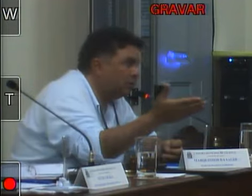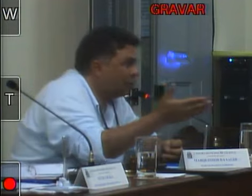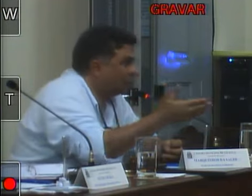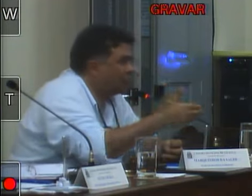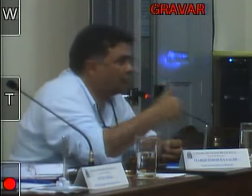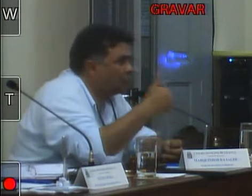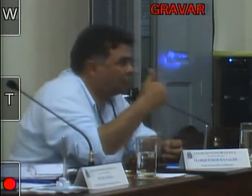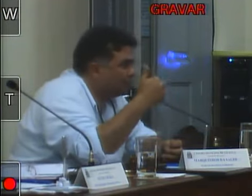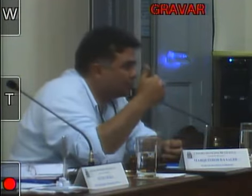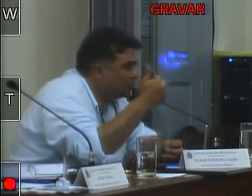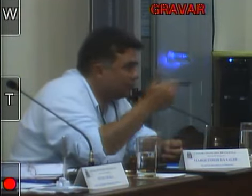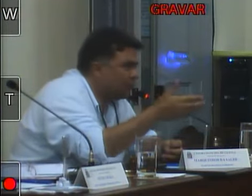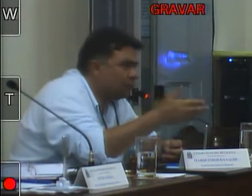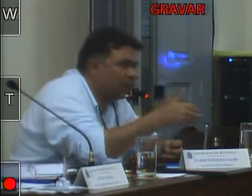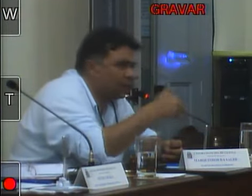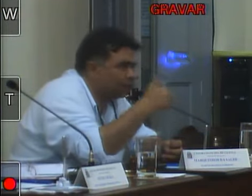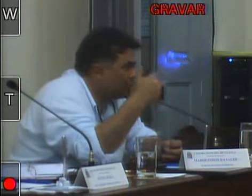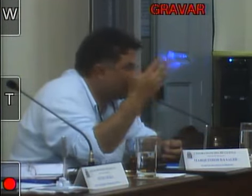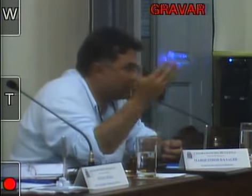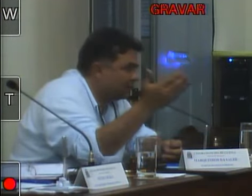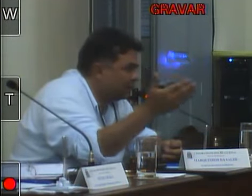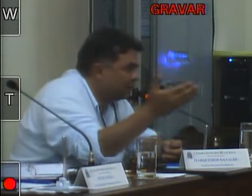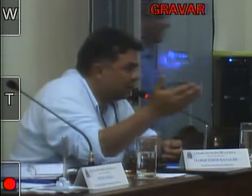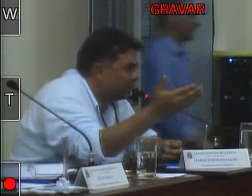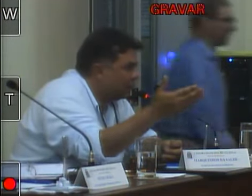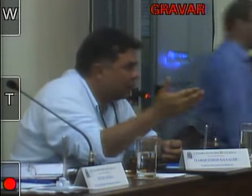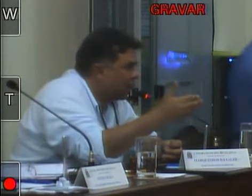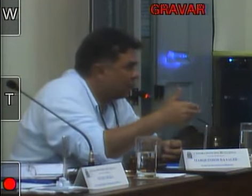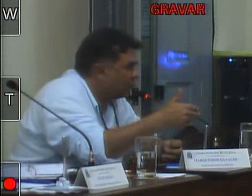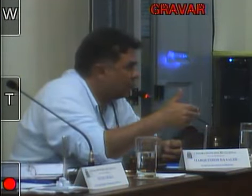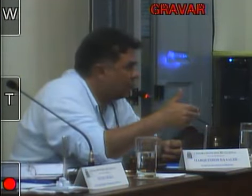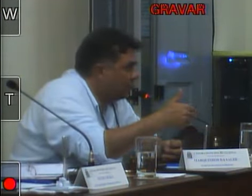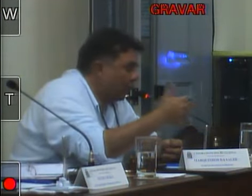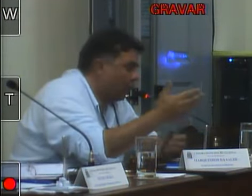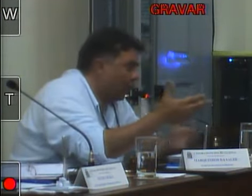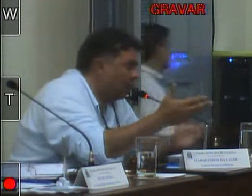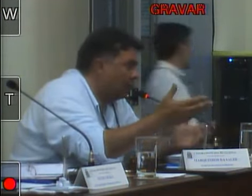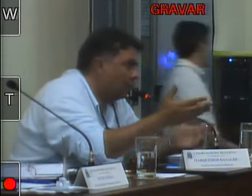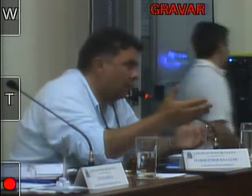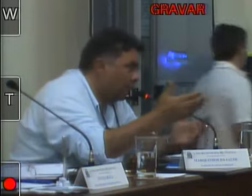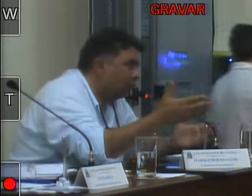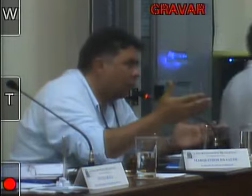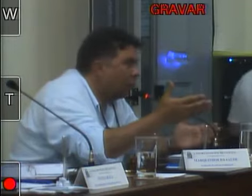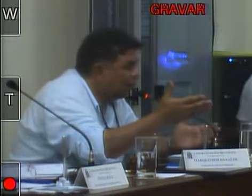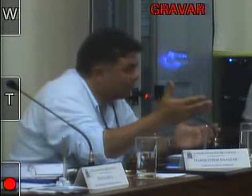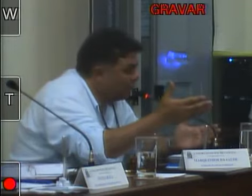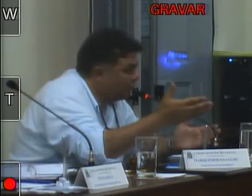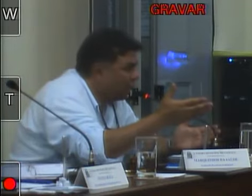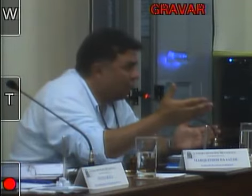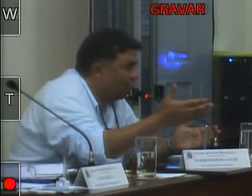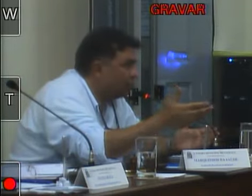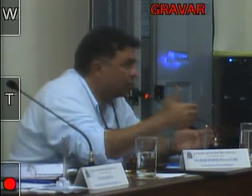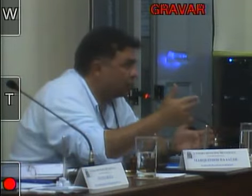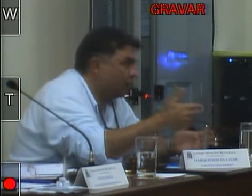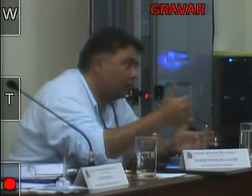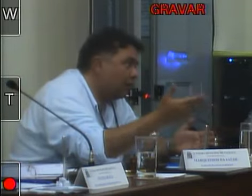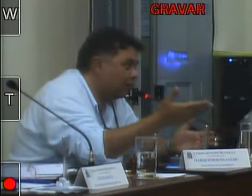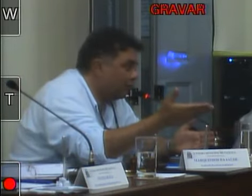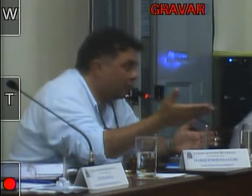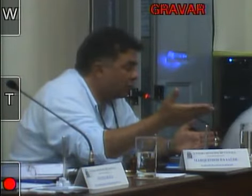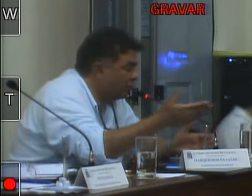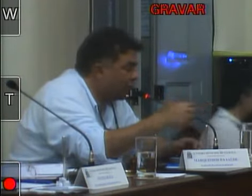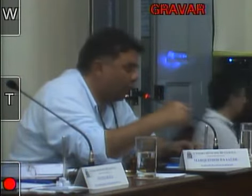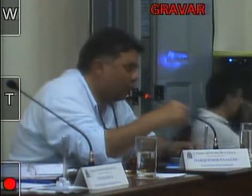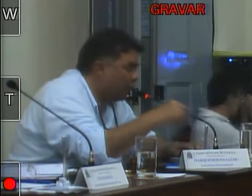através de obtenção do CRT os demais certificados agora vamos ter uma relação cordial porque senão